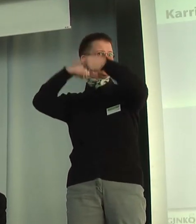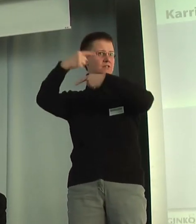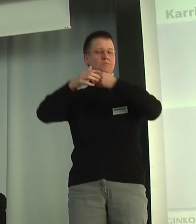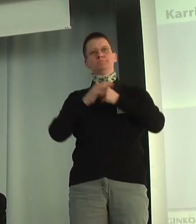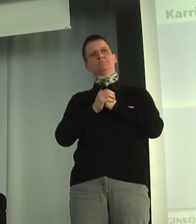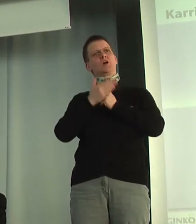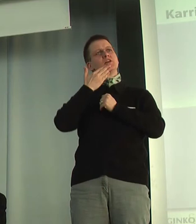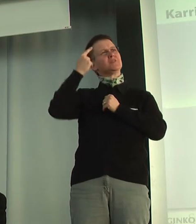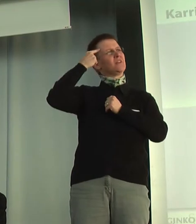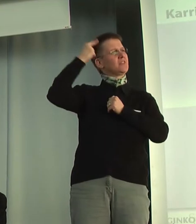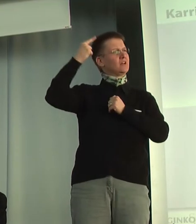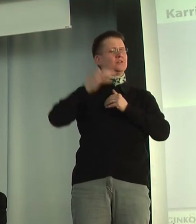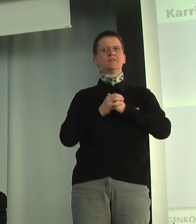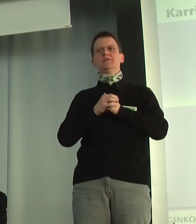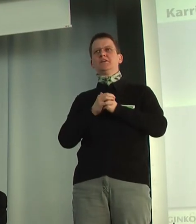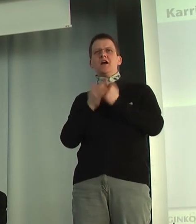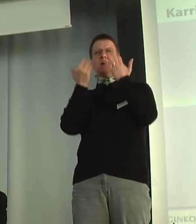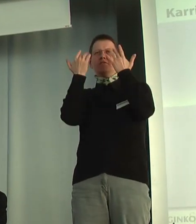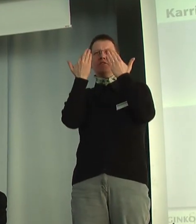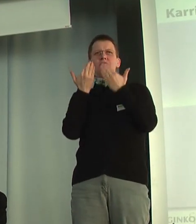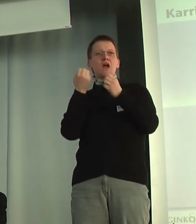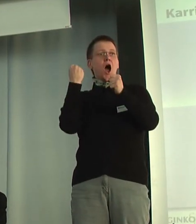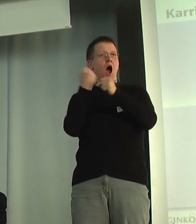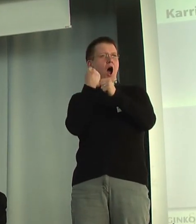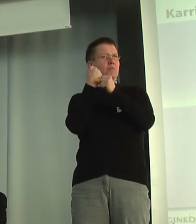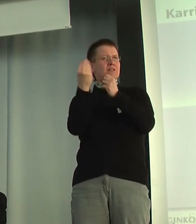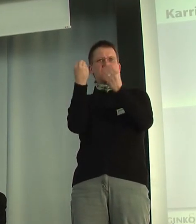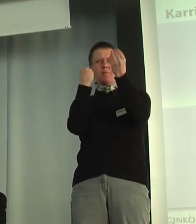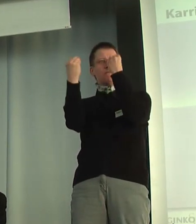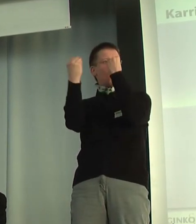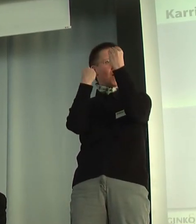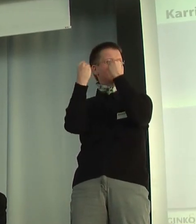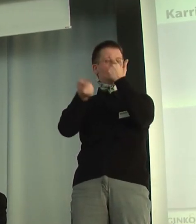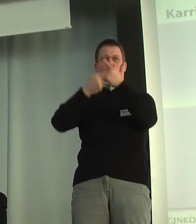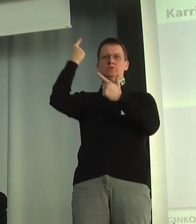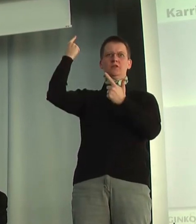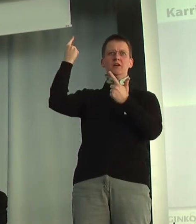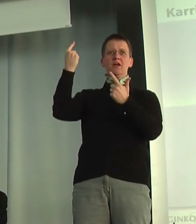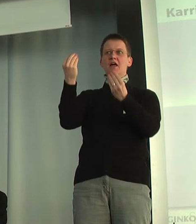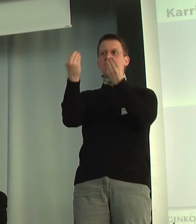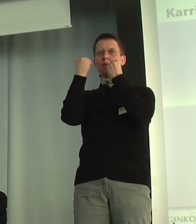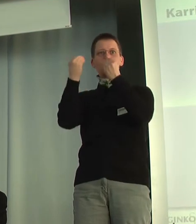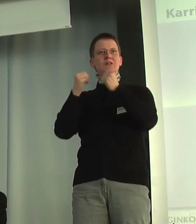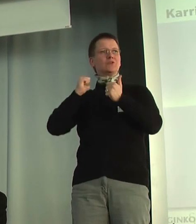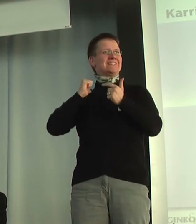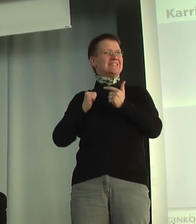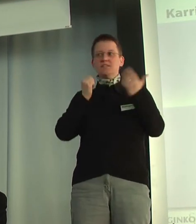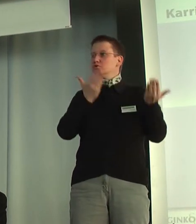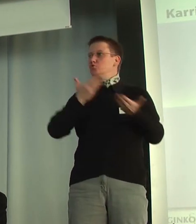daran, wie viel Arbeitsinformationen, wie viel Informationen bei Dienstübergaben beispielsweise